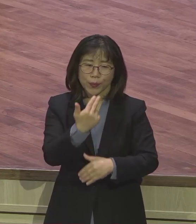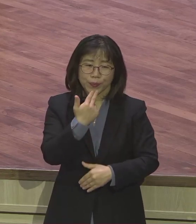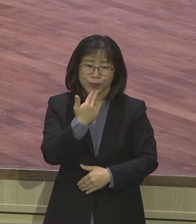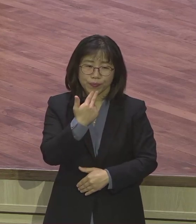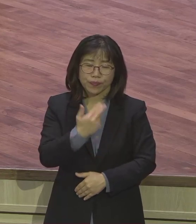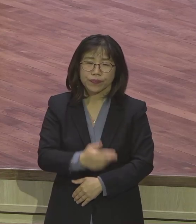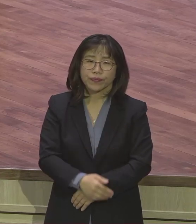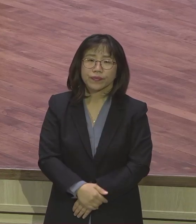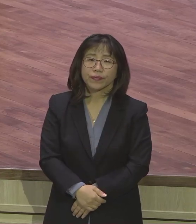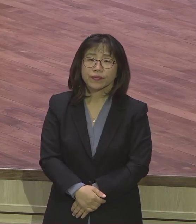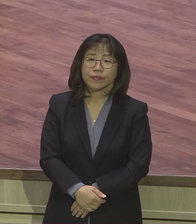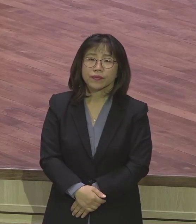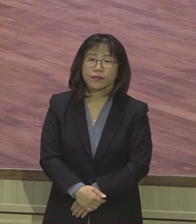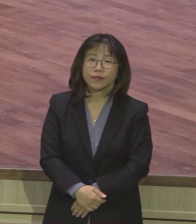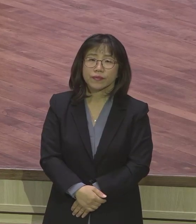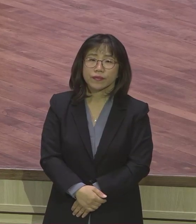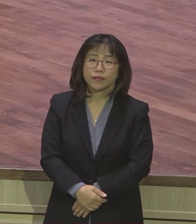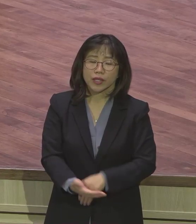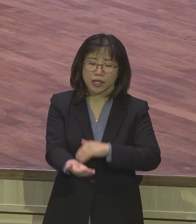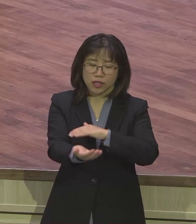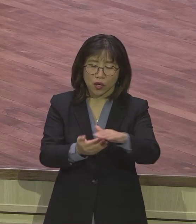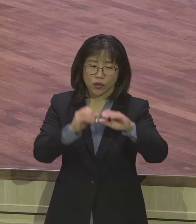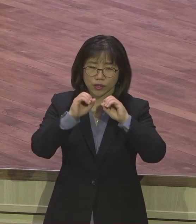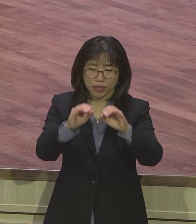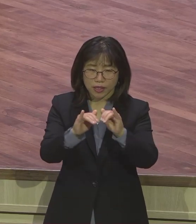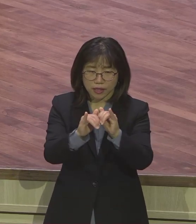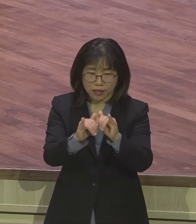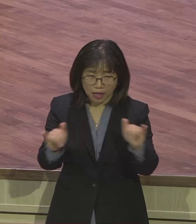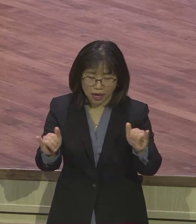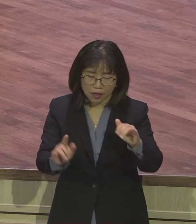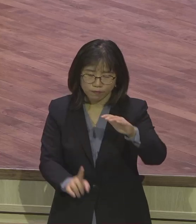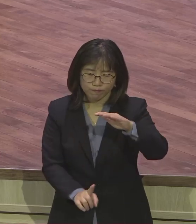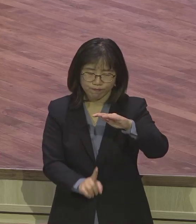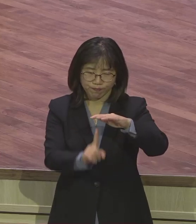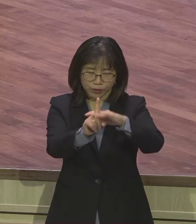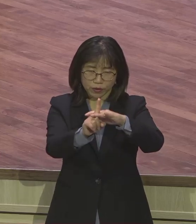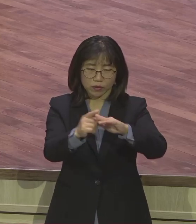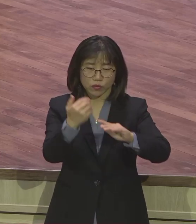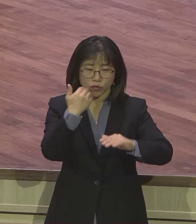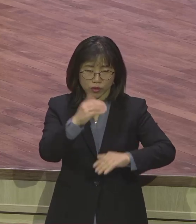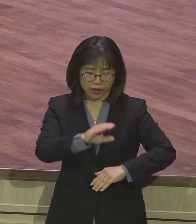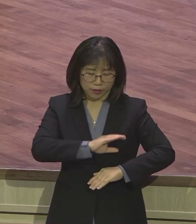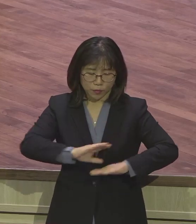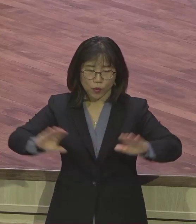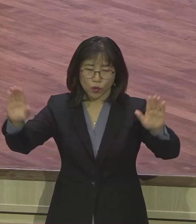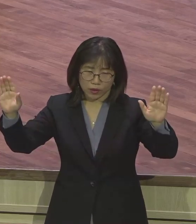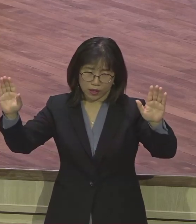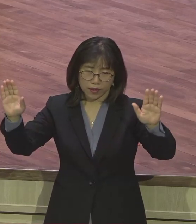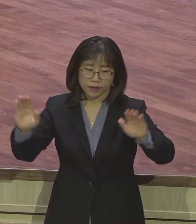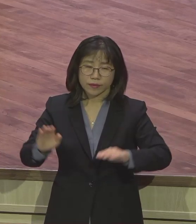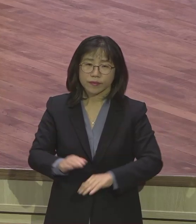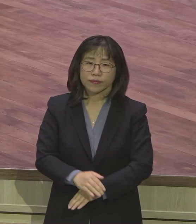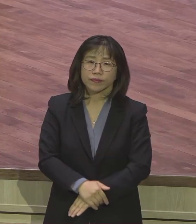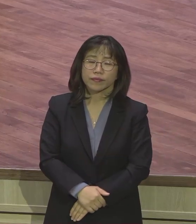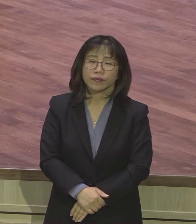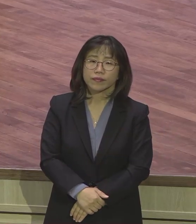선지자 역사에서 전무후무한 역할을 모세가 했다. 그리고